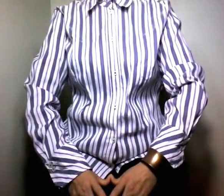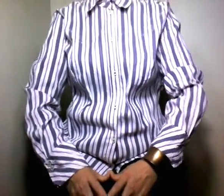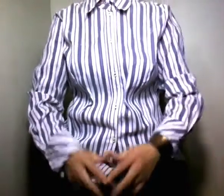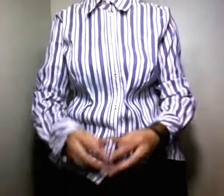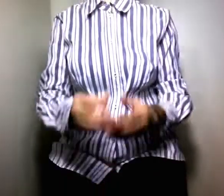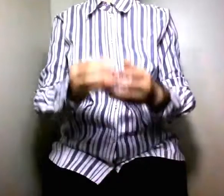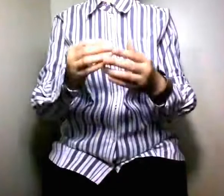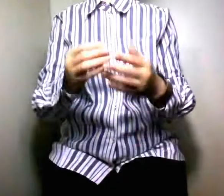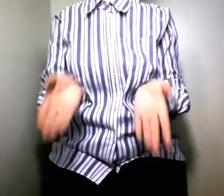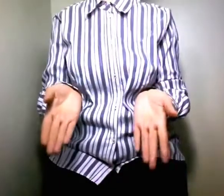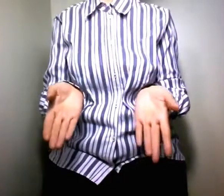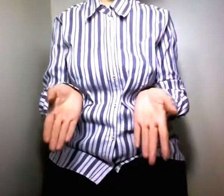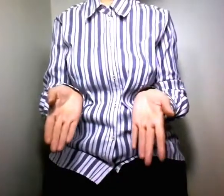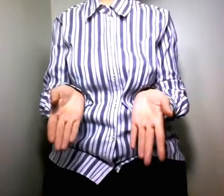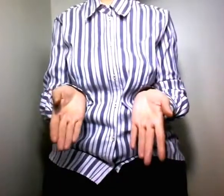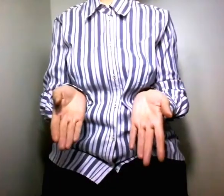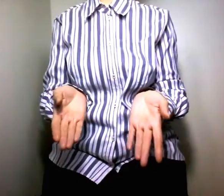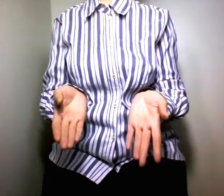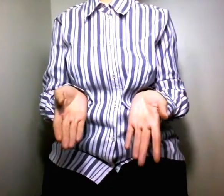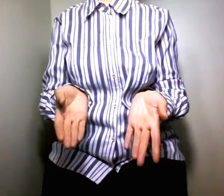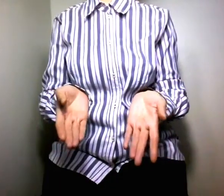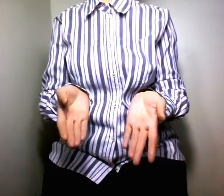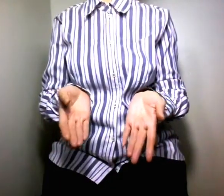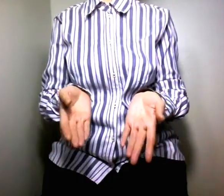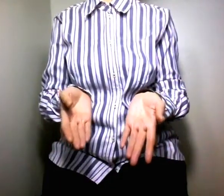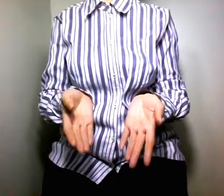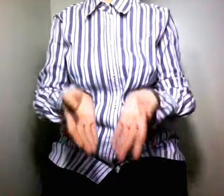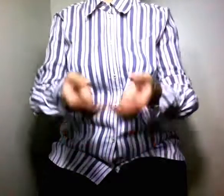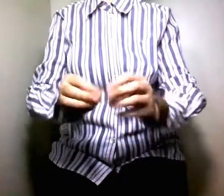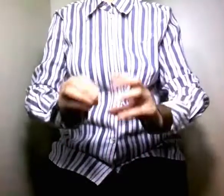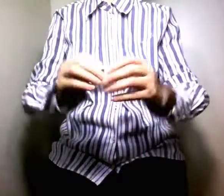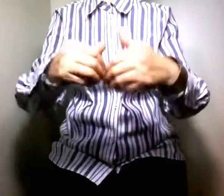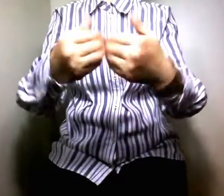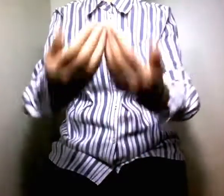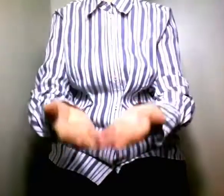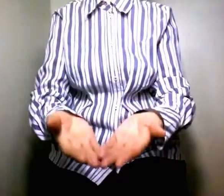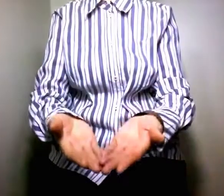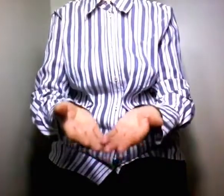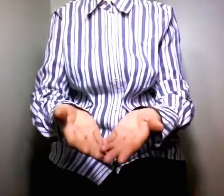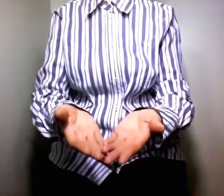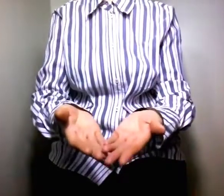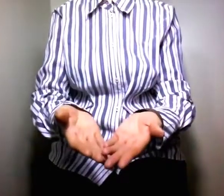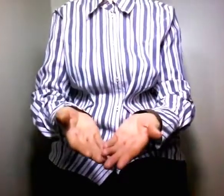محرج لا يمكن أن أقول اسم العنوان